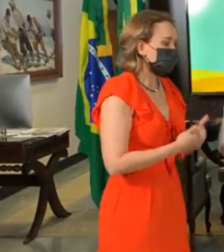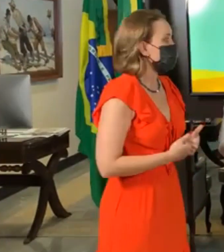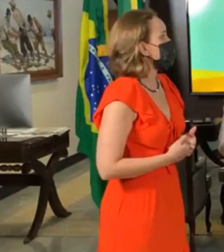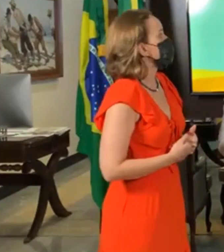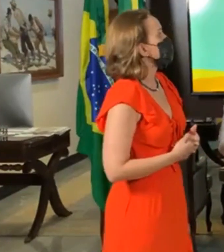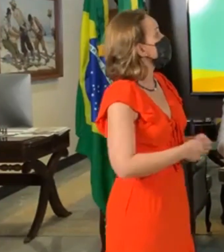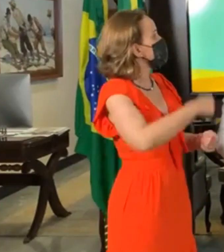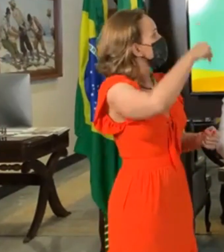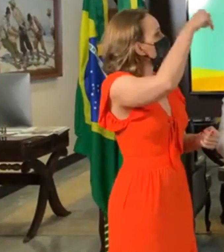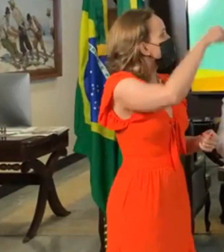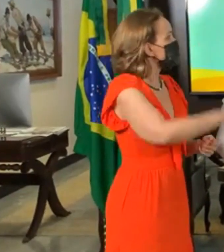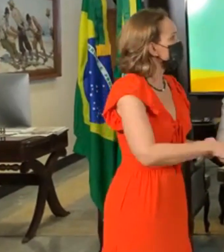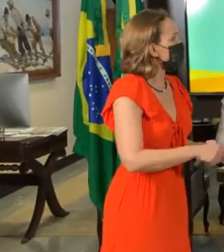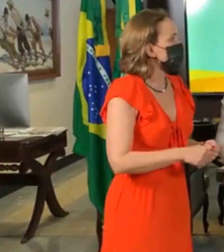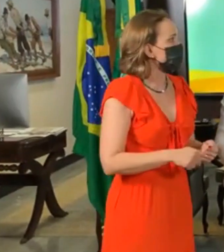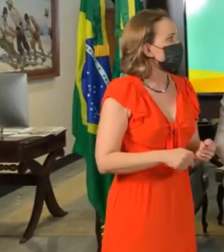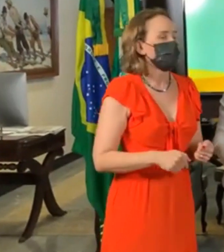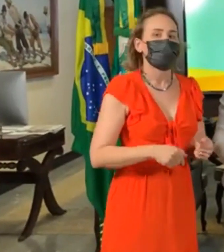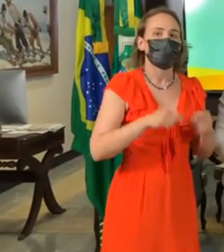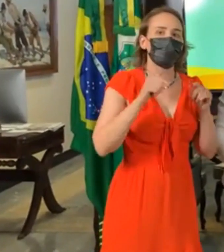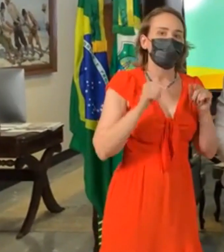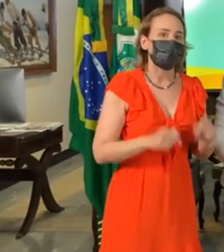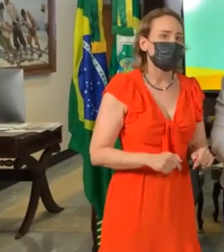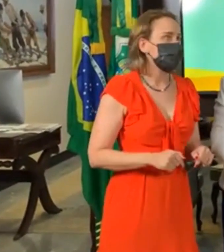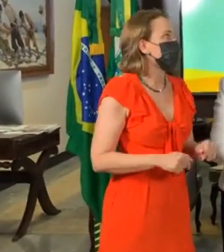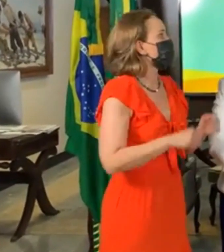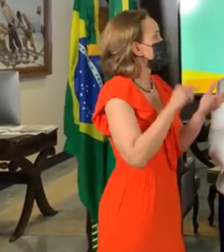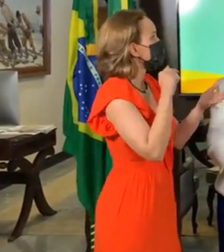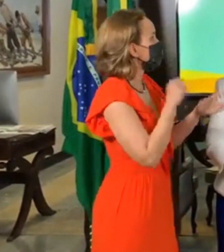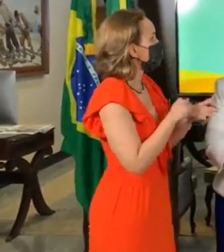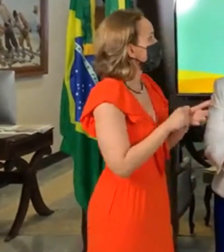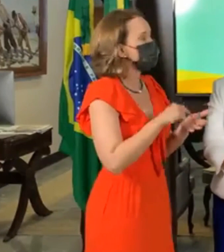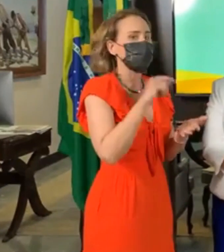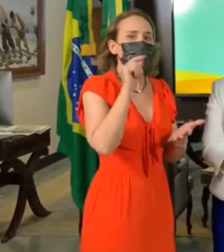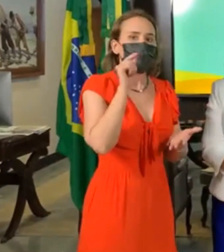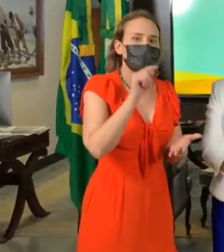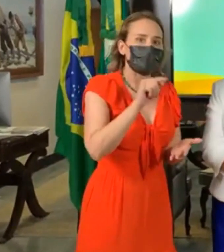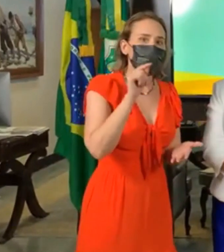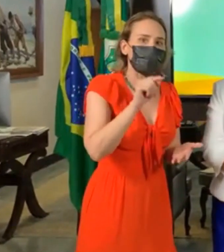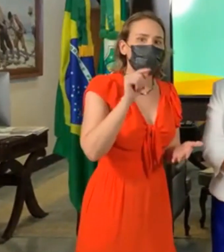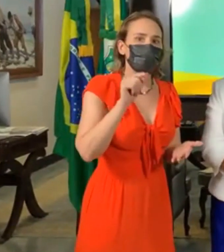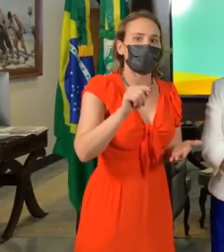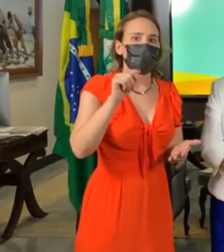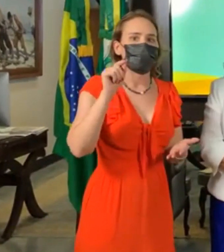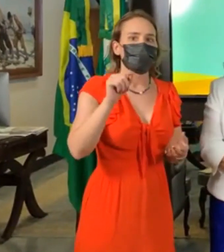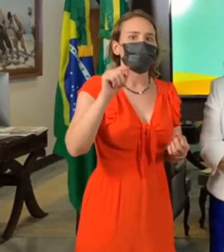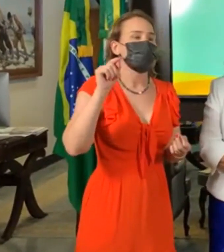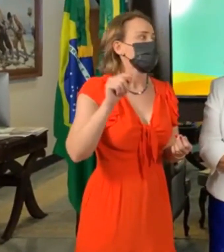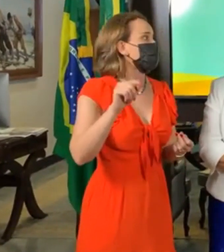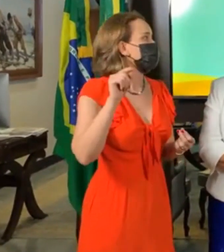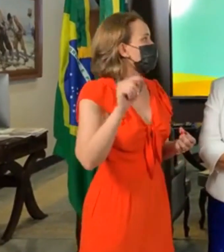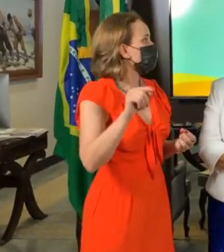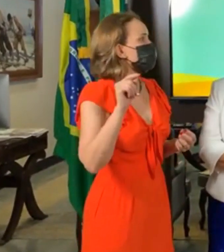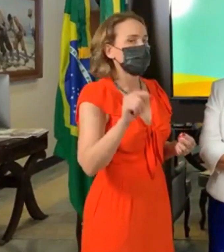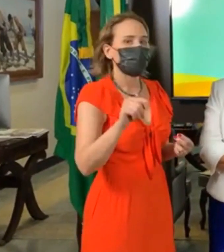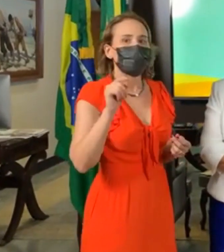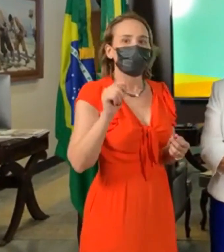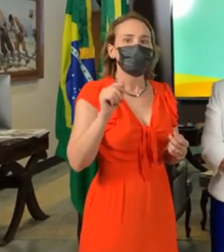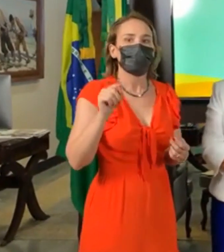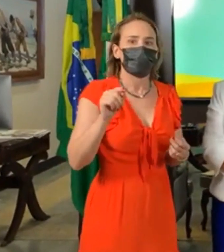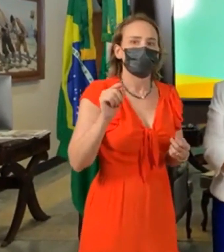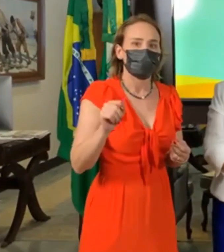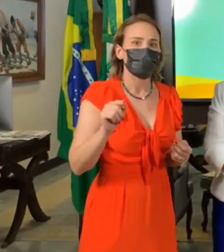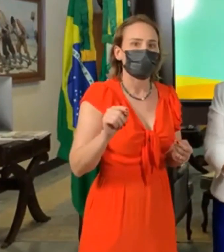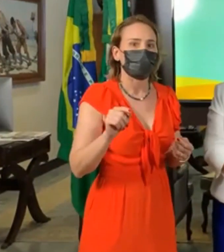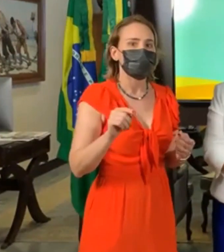que... recebe. No dia 1º de dezembro, governador, um site, se você entrar lá no www.cefaz.ce